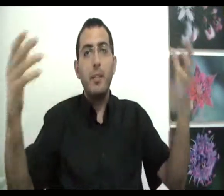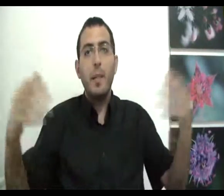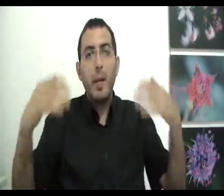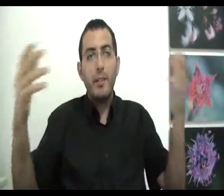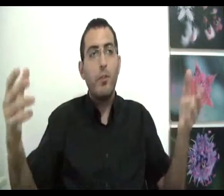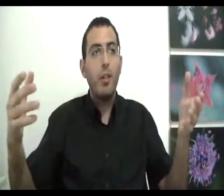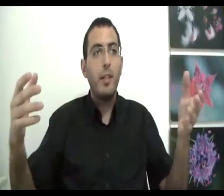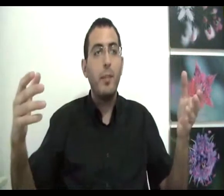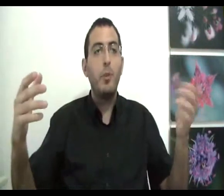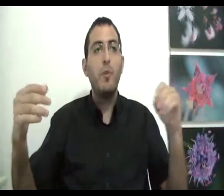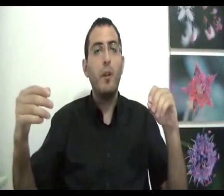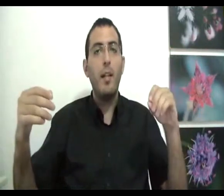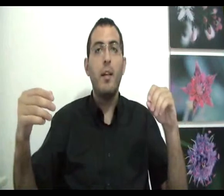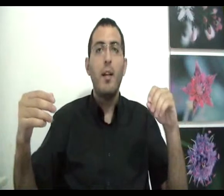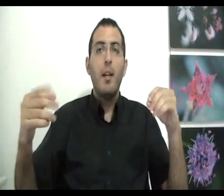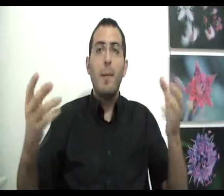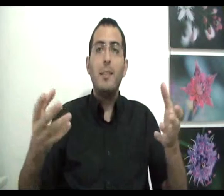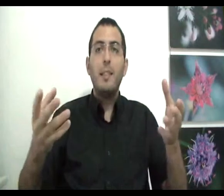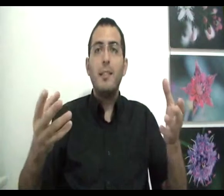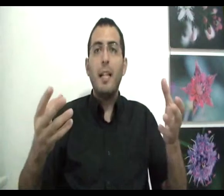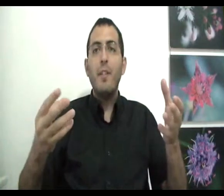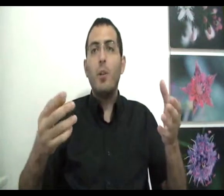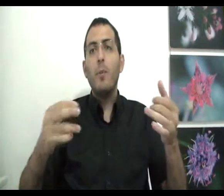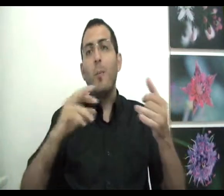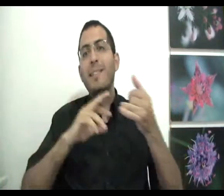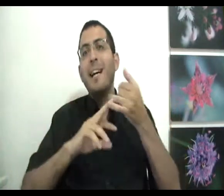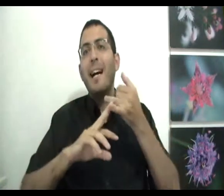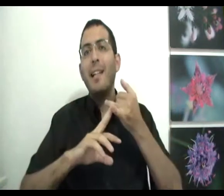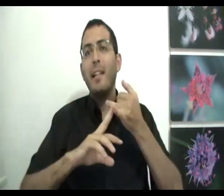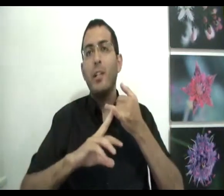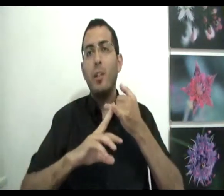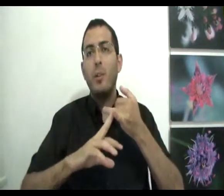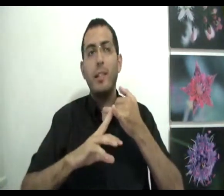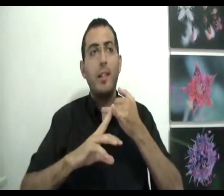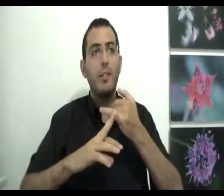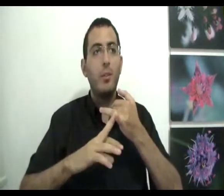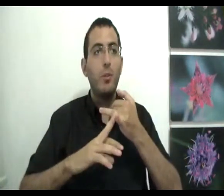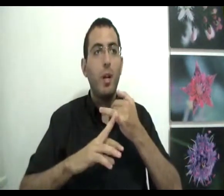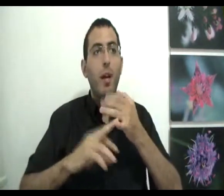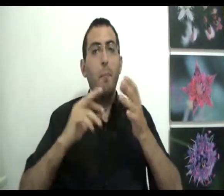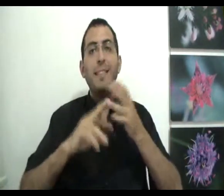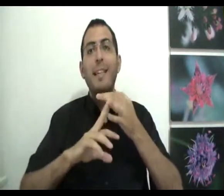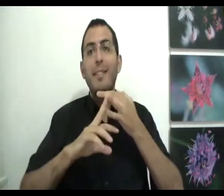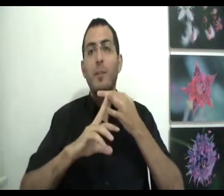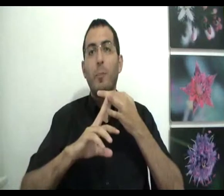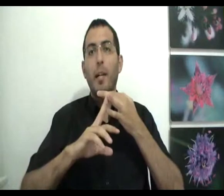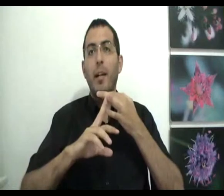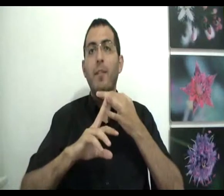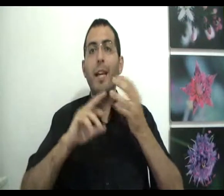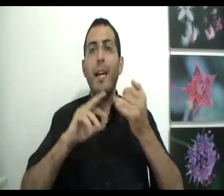שבאים הרצונות שלך על ידי ביטוי בפועל בעצם אתה צריך להבין קודם כל מה זה העני שרוצה את הרצונות, מה זה רצון בכלל, ואיך